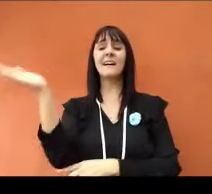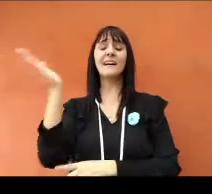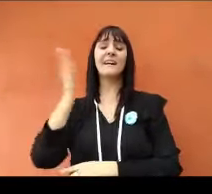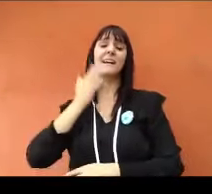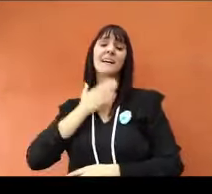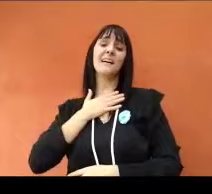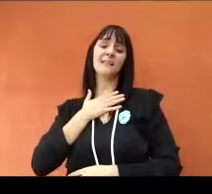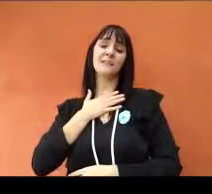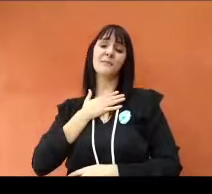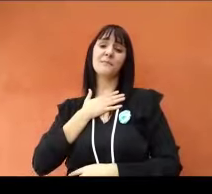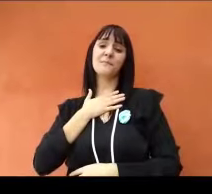bandera